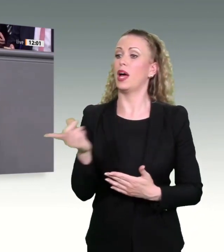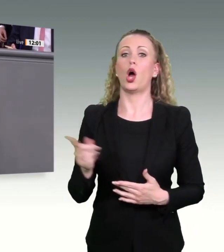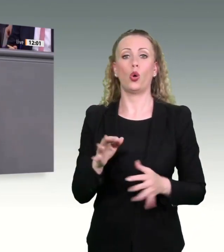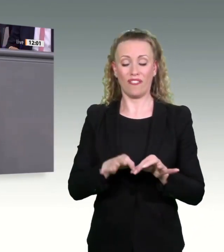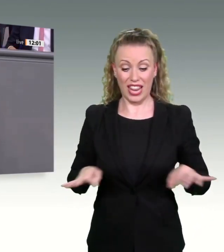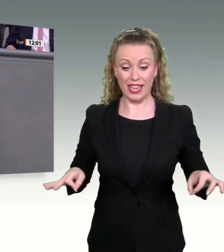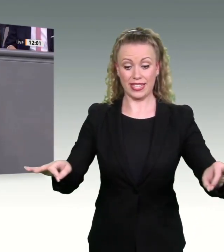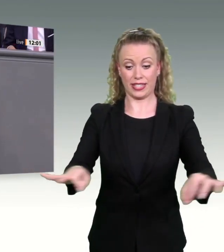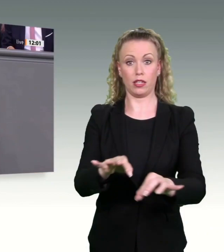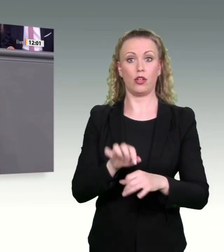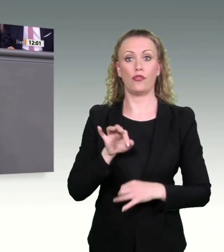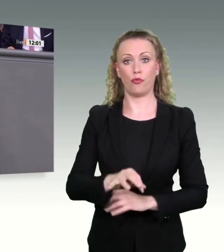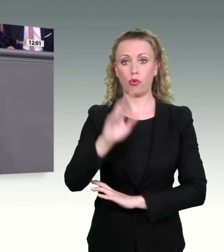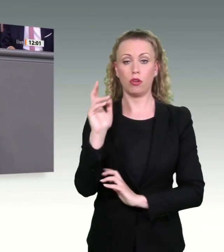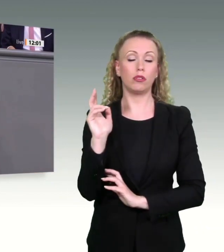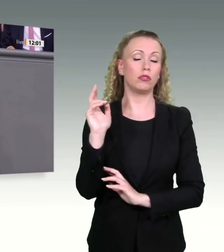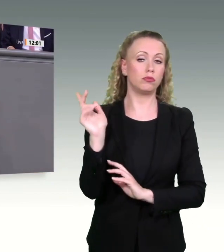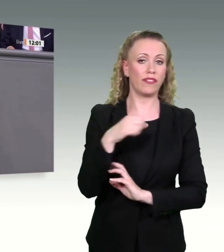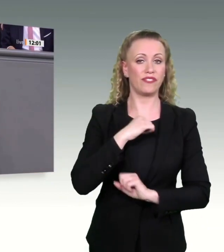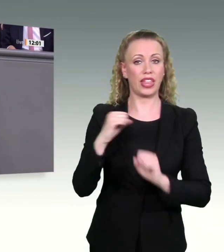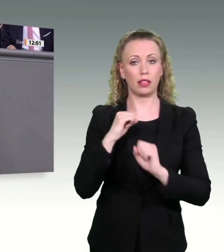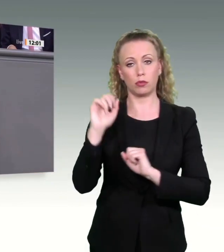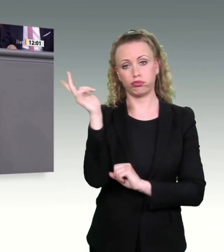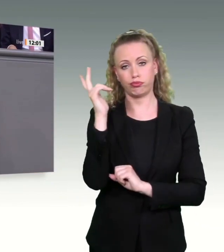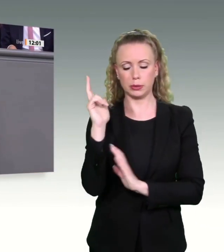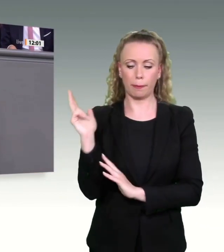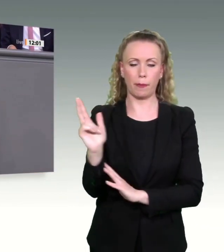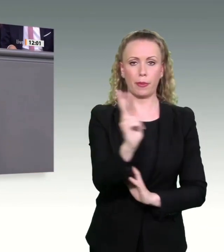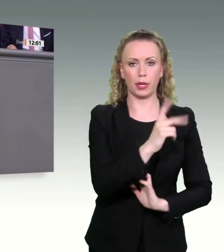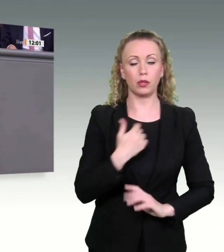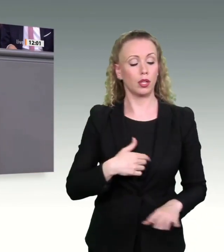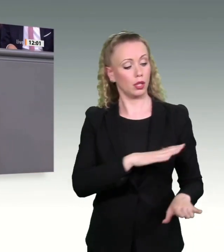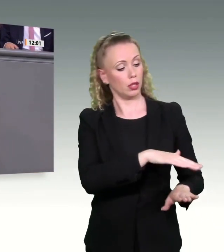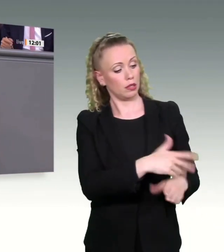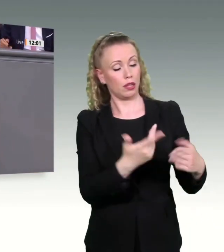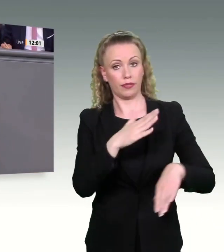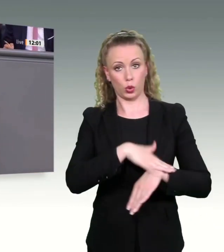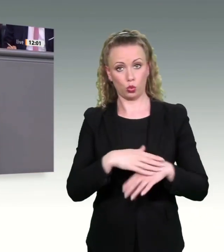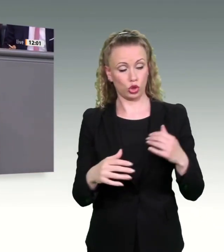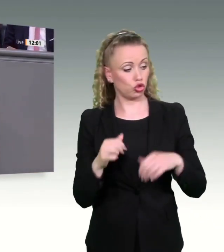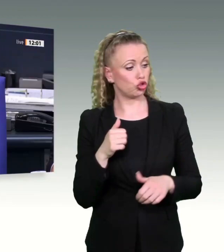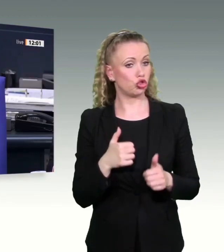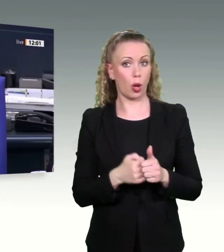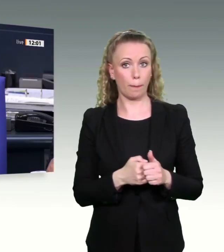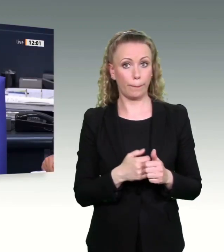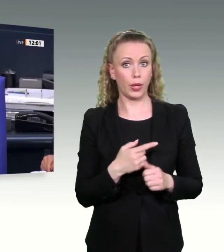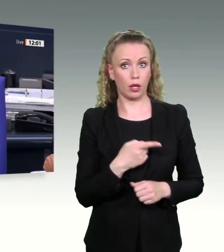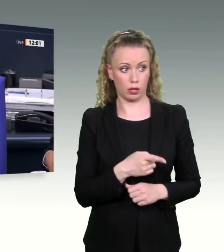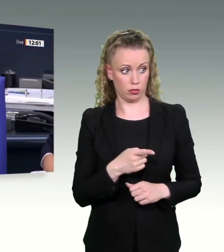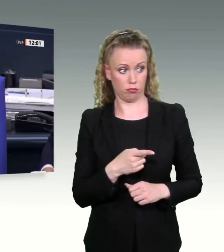gestellt bekommen, damit am Ende auch Anlagen gebaut werden können. Wir sind an dem Thema dran. Kollege Benner, ich habe die Uhr angehalten. Gestatten Sie eine